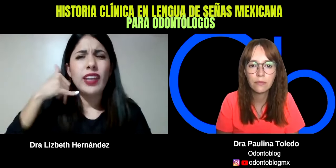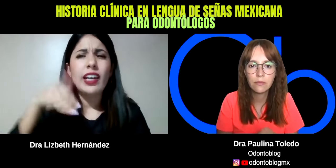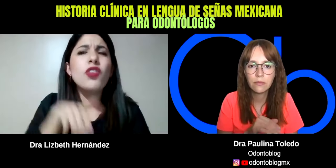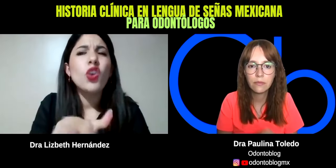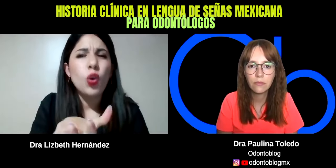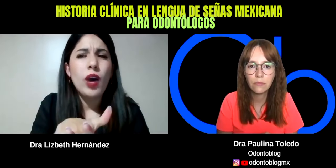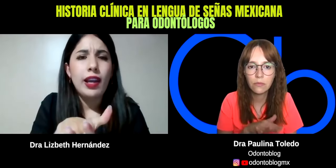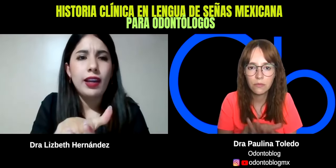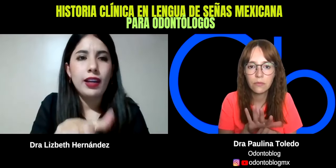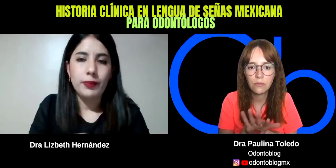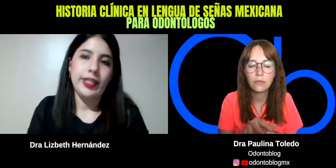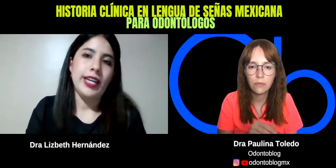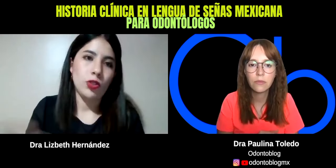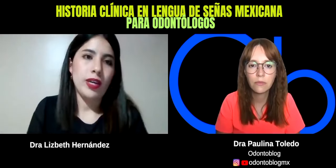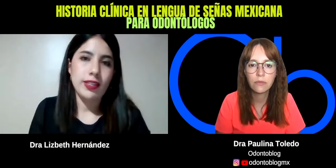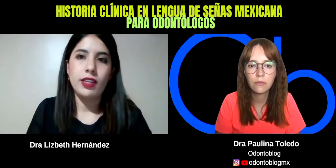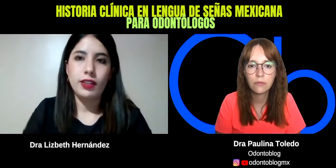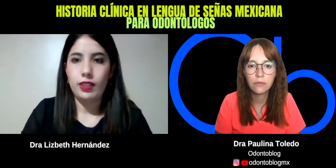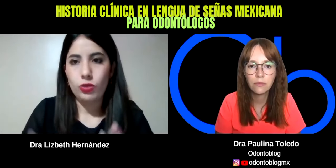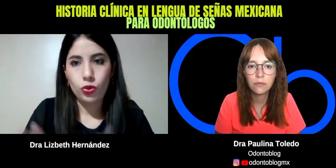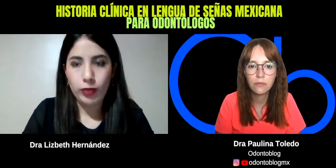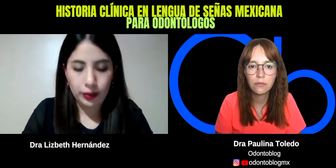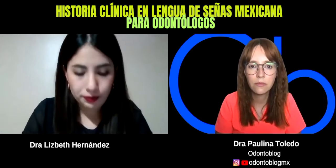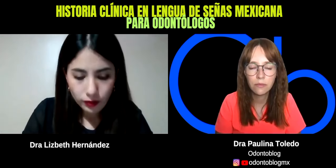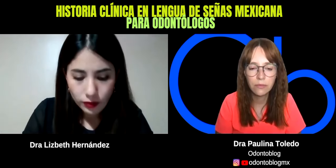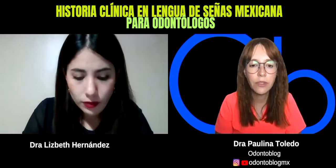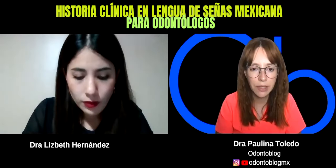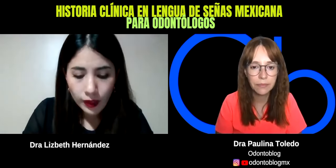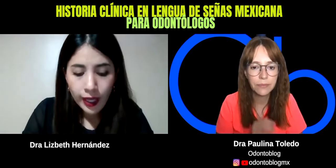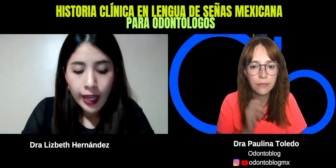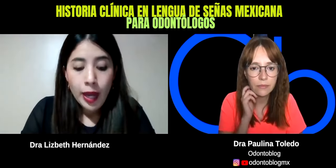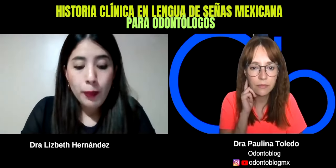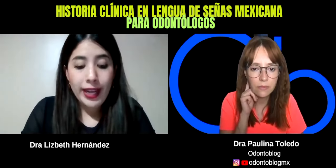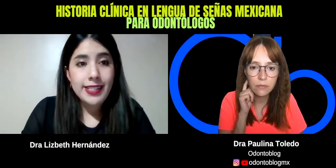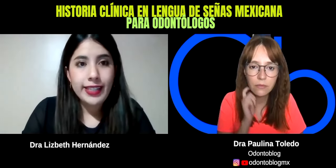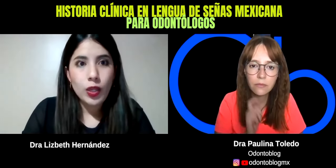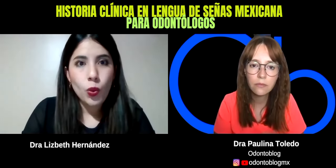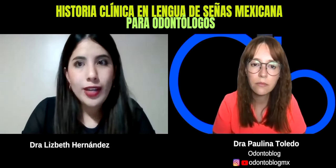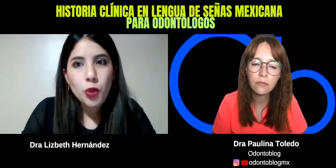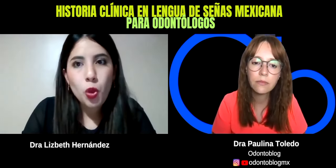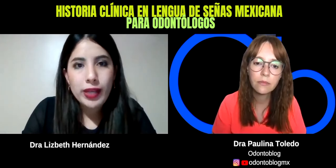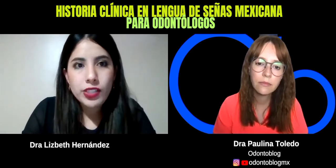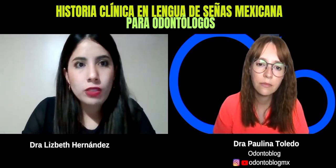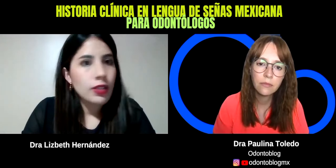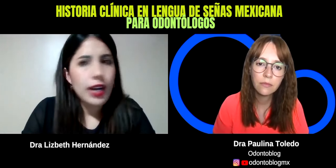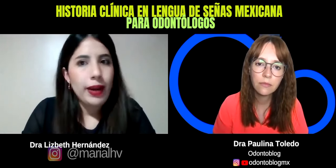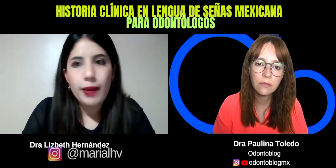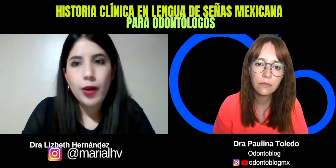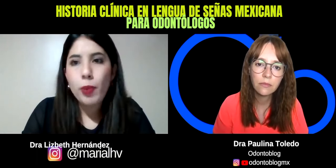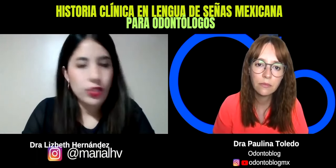teléfono, cuál. Y ya nos va a decir su número. Ok. Para decir, ¿cuál es tu ocupación? La palabra ocupación